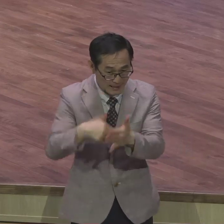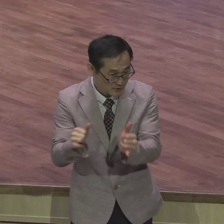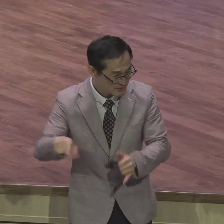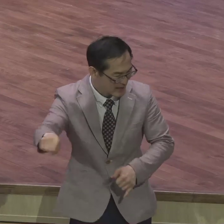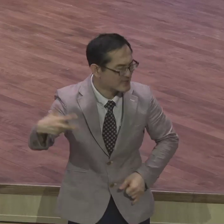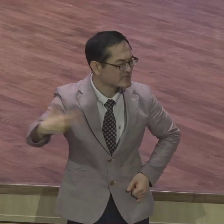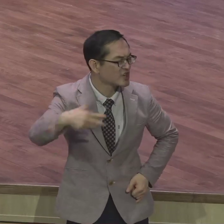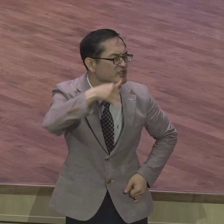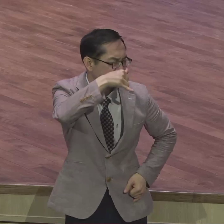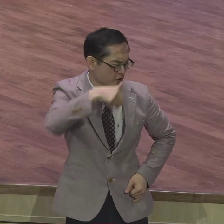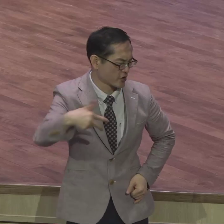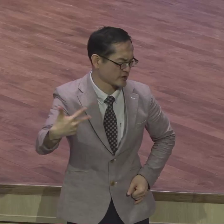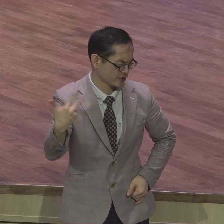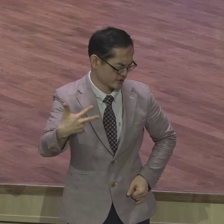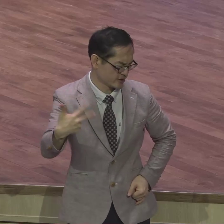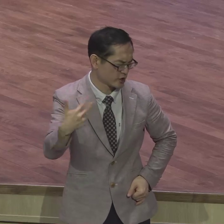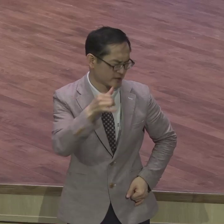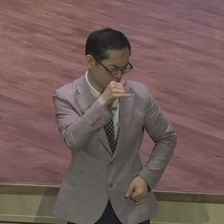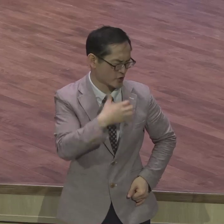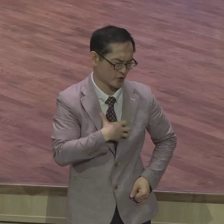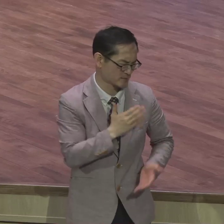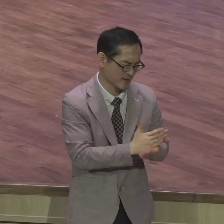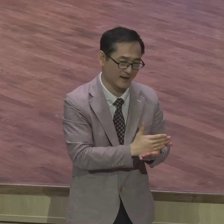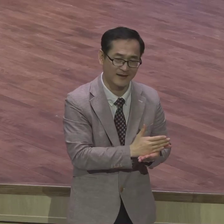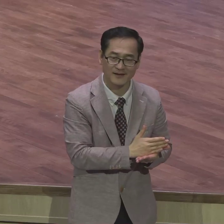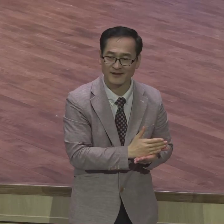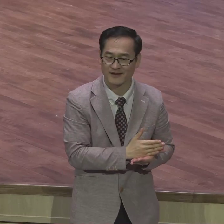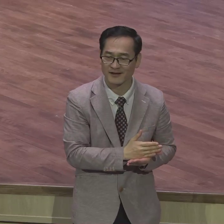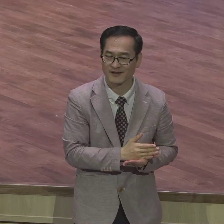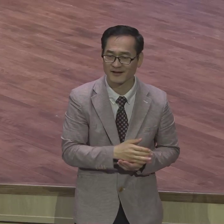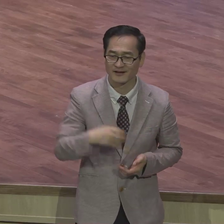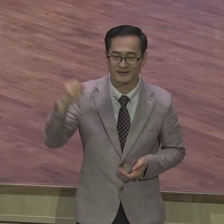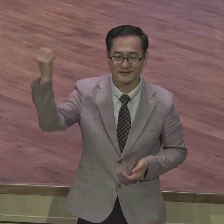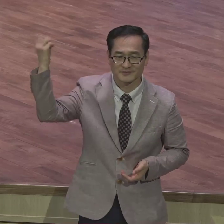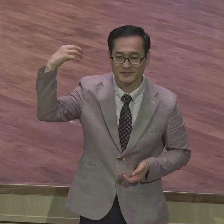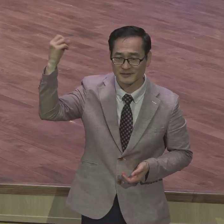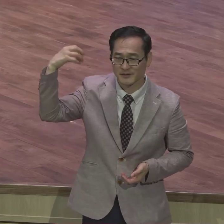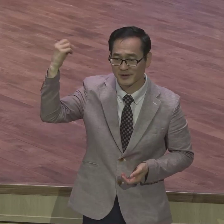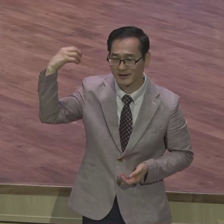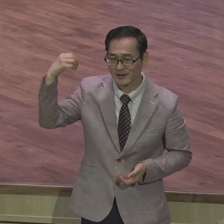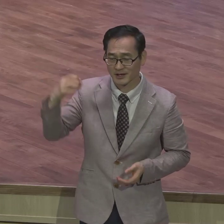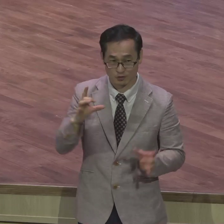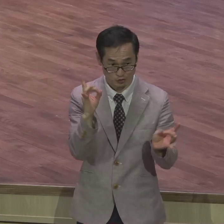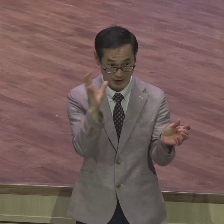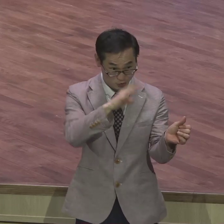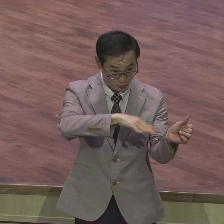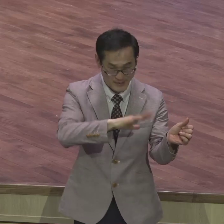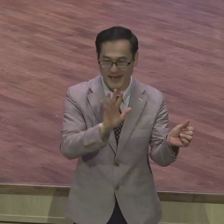발 앞에 물을 꿇지 않는 자 우상 숭배하지 않는 자 시대를 따라가지 않는 자 칠천이 있다